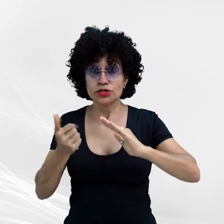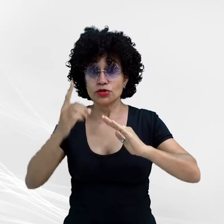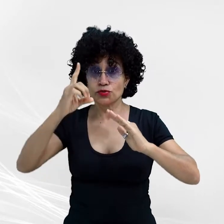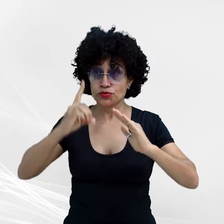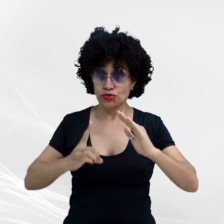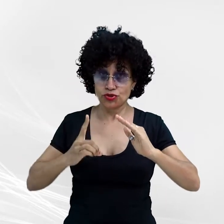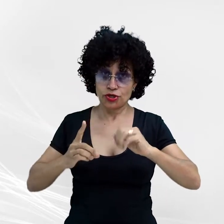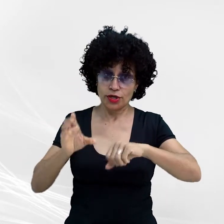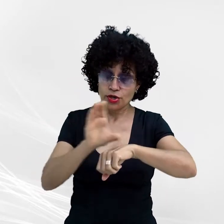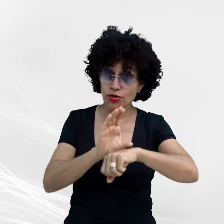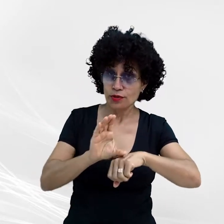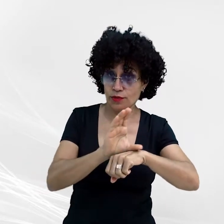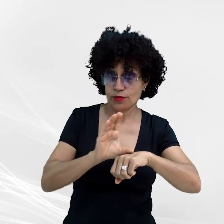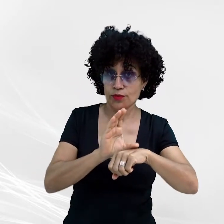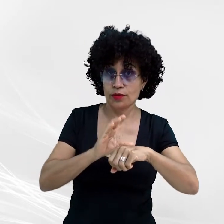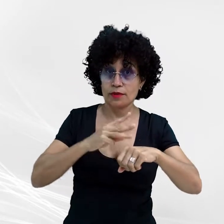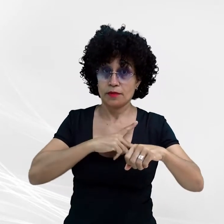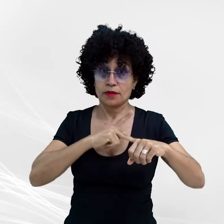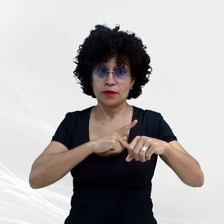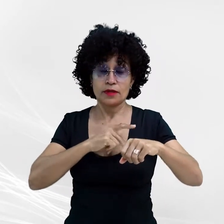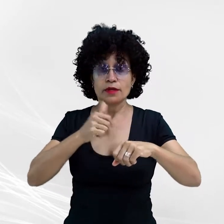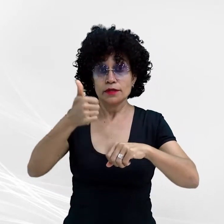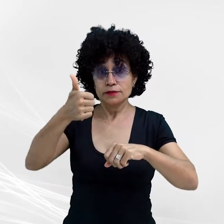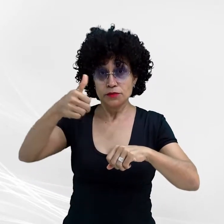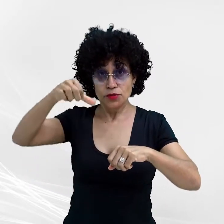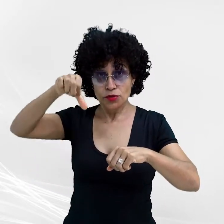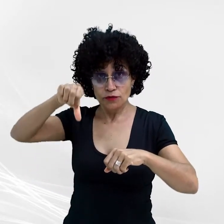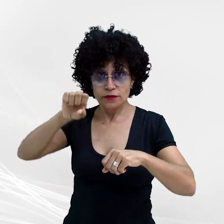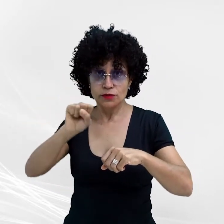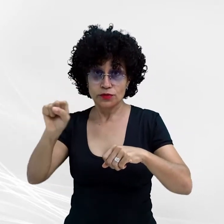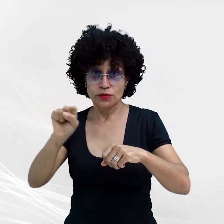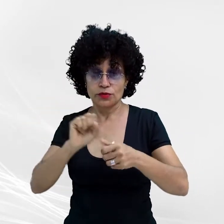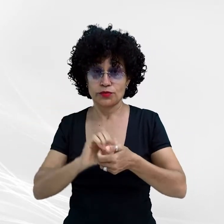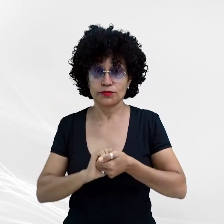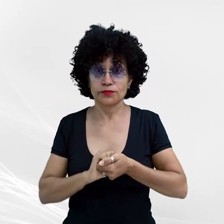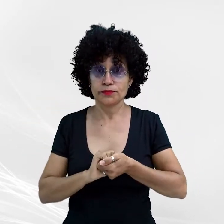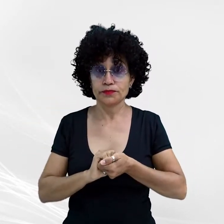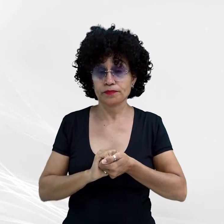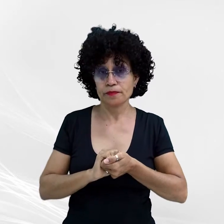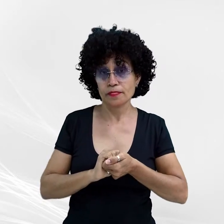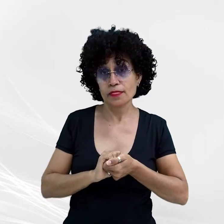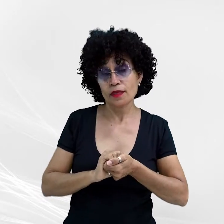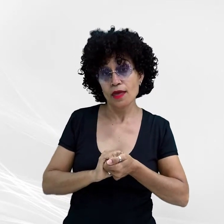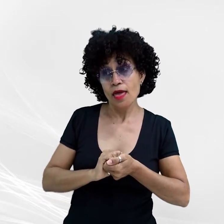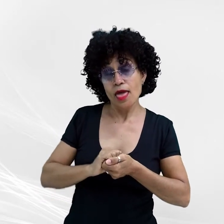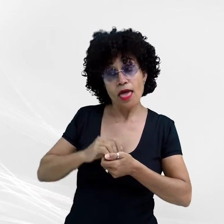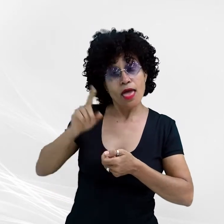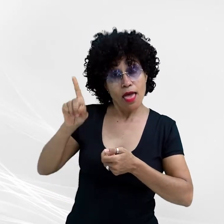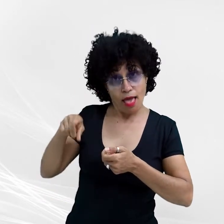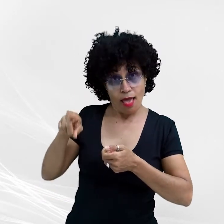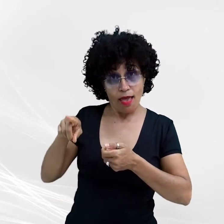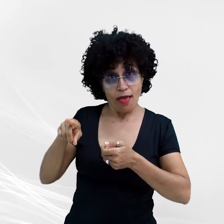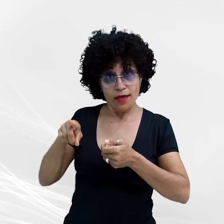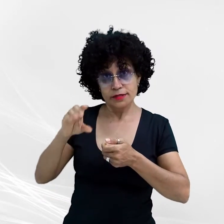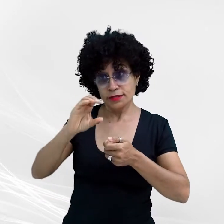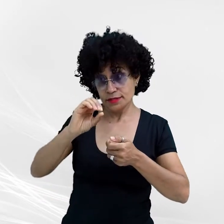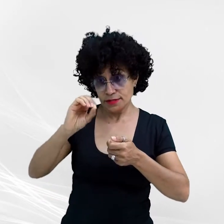Constituição Federal de 1988. Para o CNPG e CONAMP, a PEC 05-2021